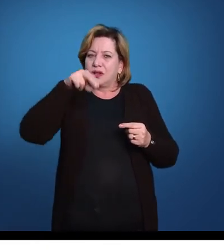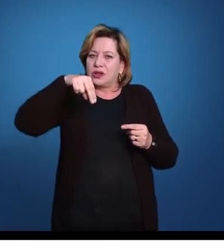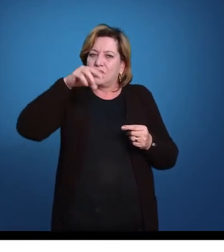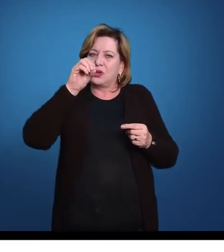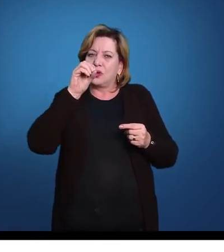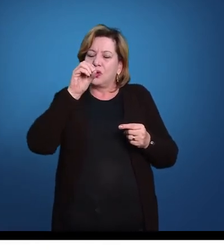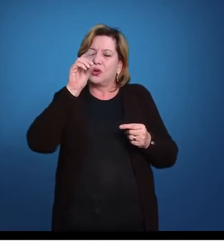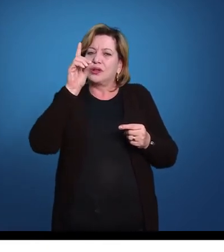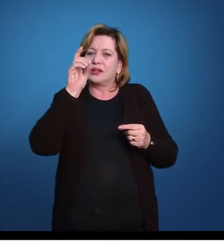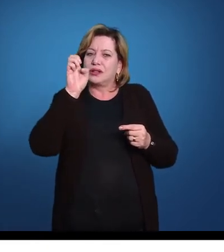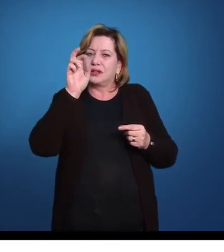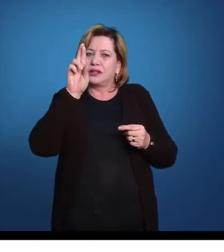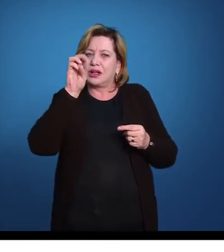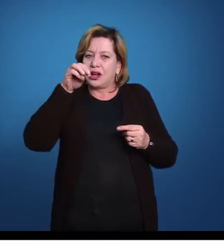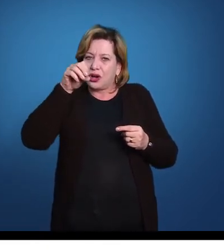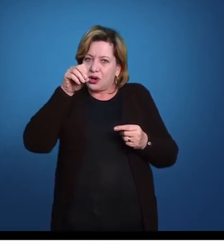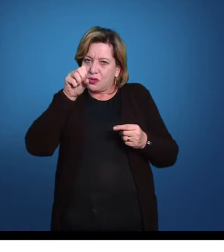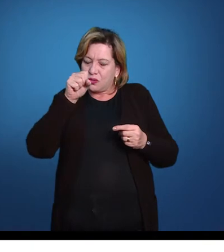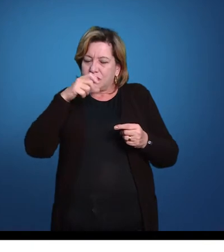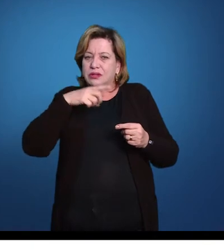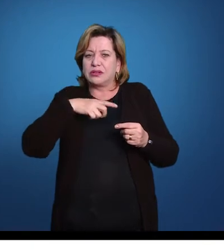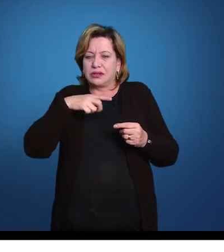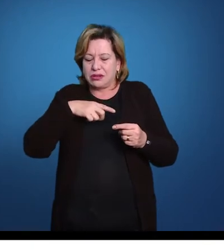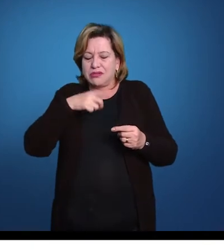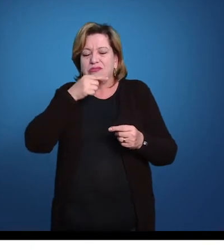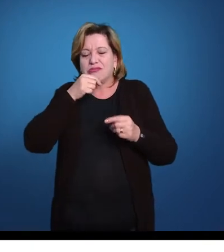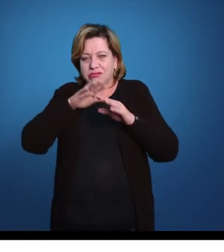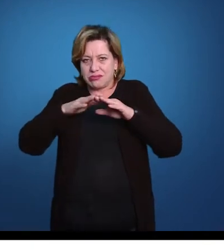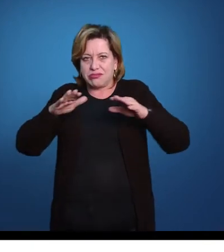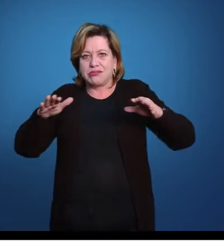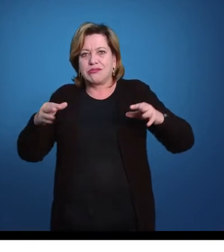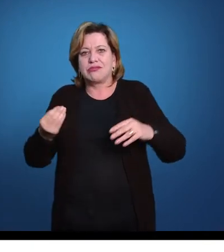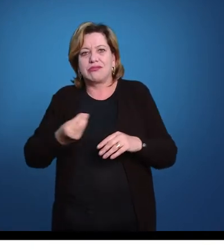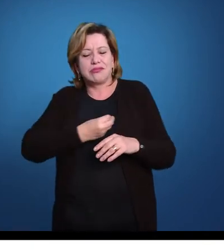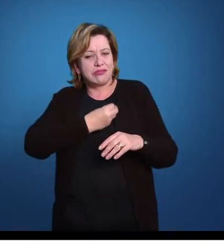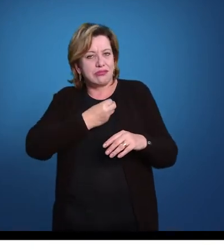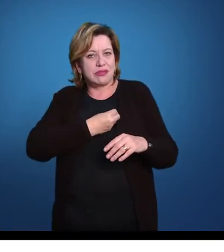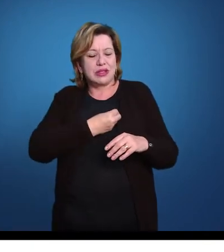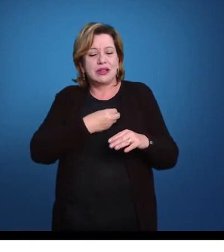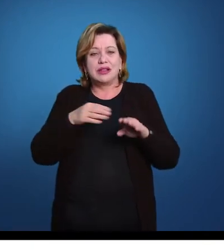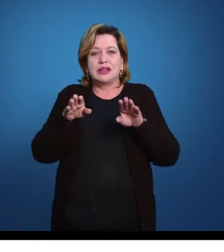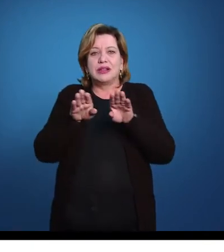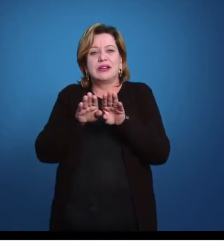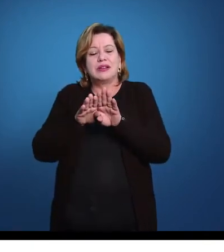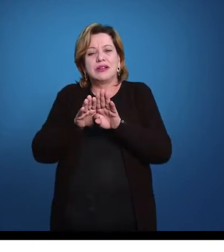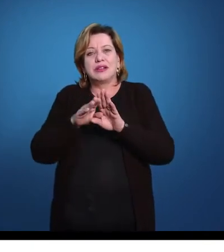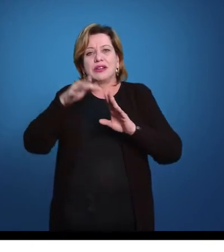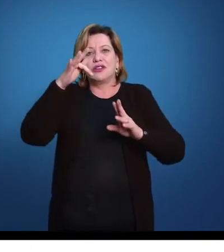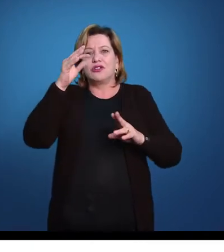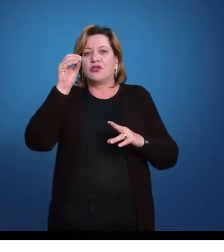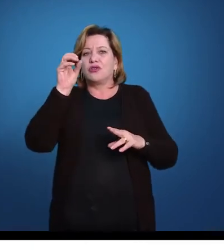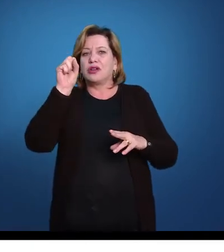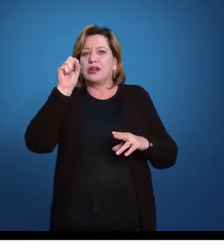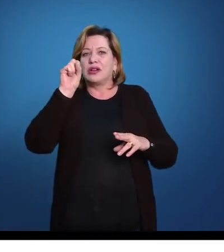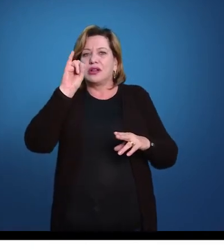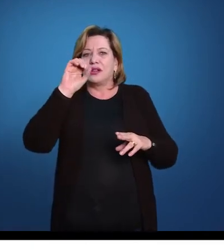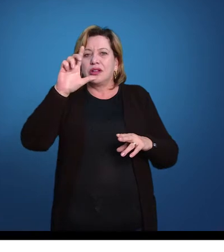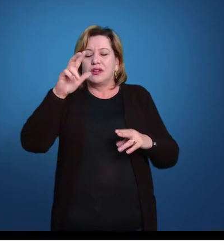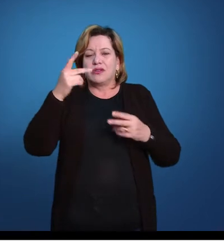os lírios do mar, ainda viventes, as espécies fósseis lembram um pouco isso, lembram um pouco isso. Temos espécies